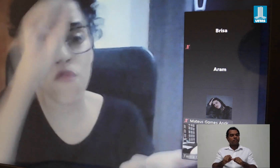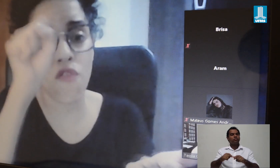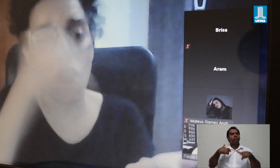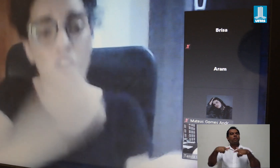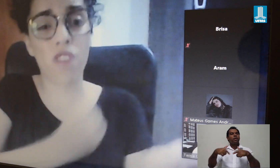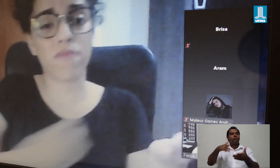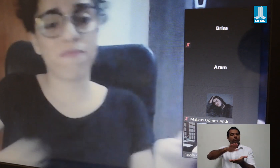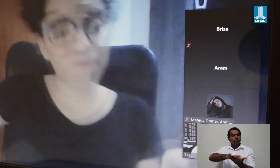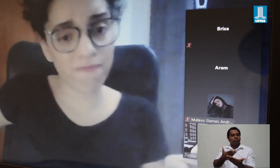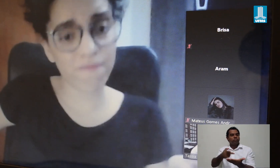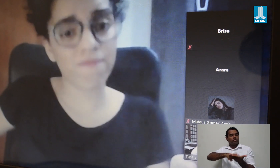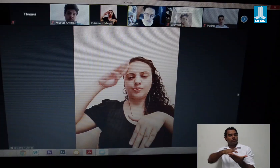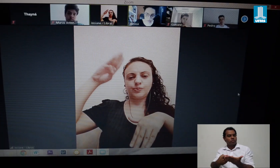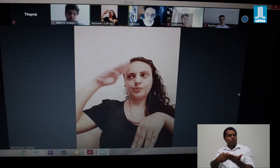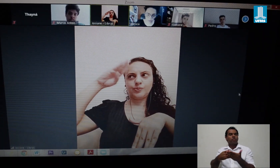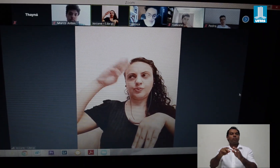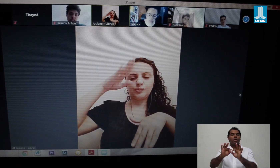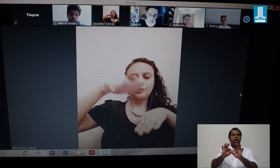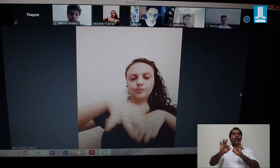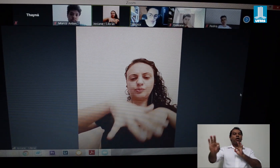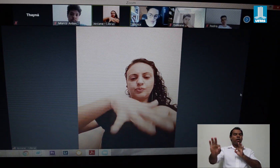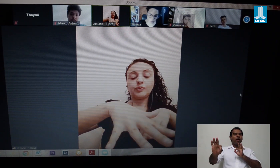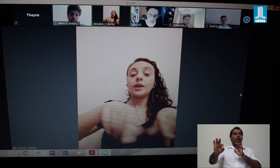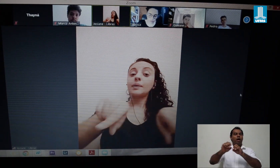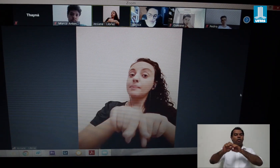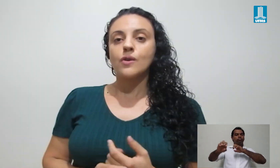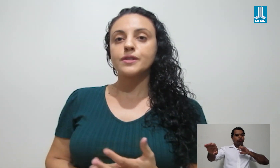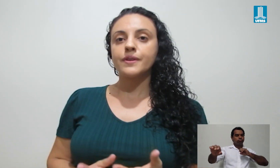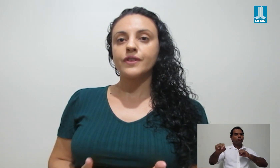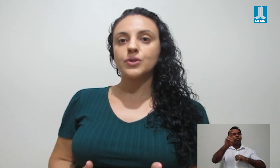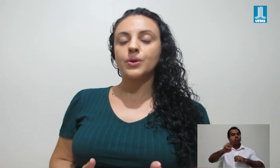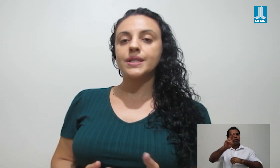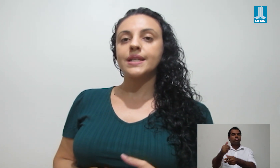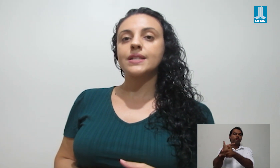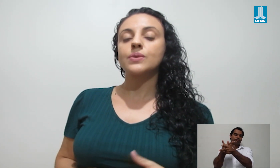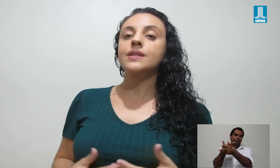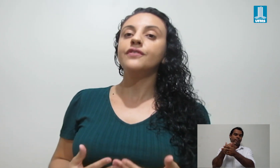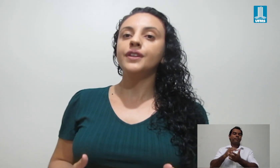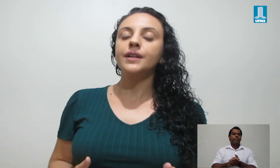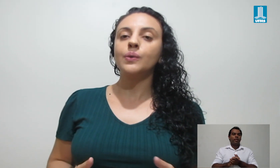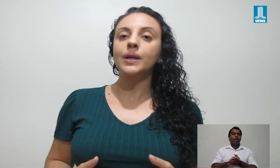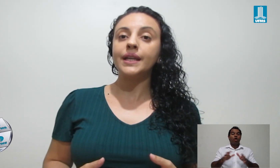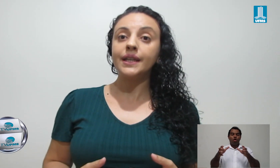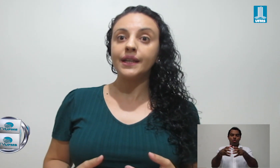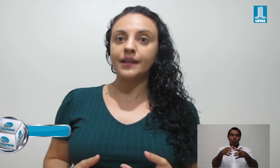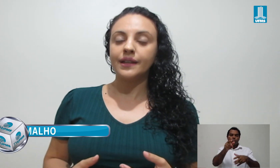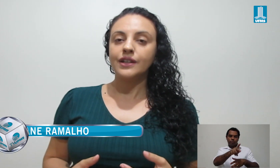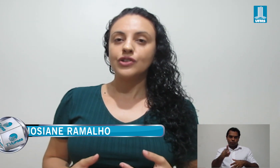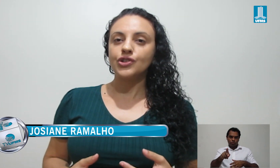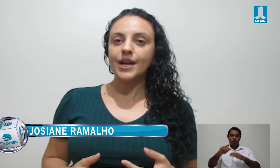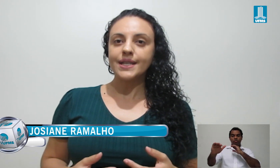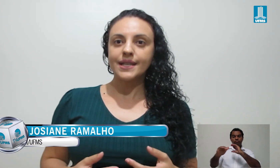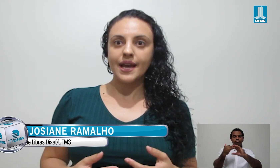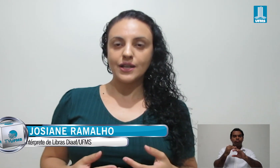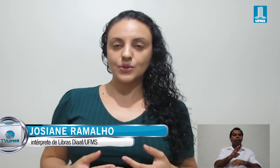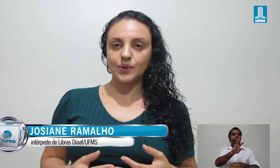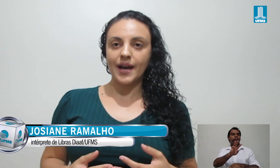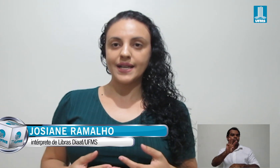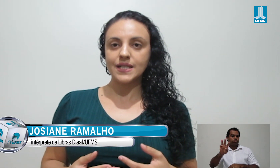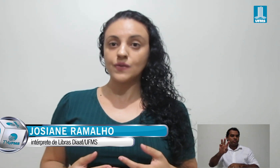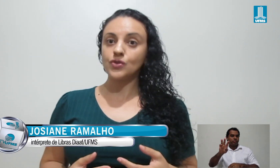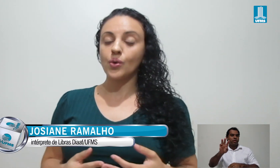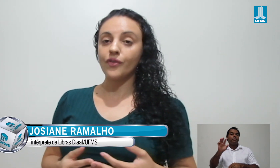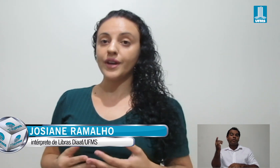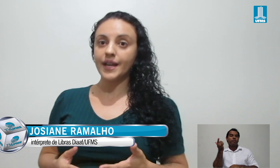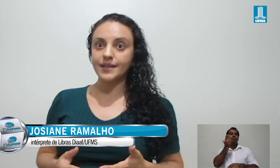das aulas de forma remota por meio das chamadas de vídeo. Os professores nos enviam o link de acesso